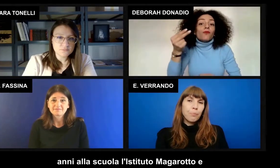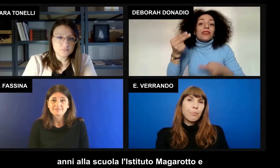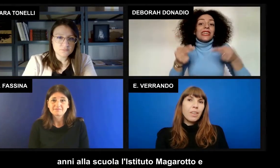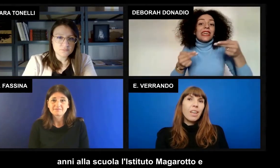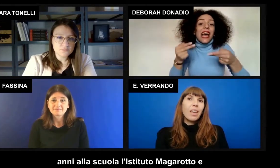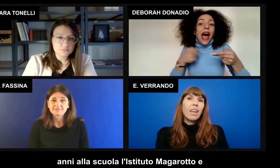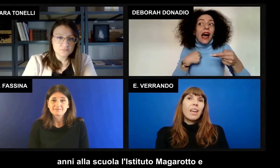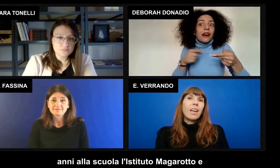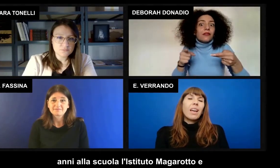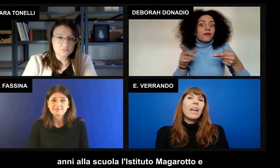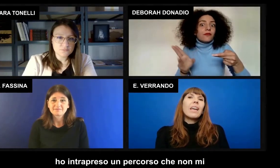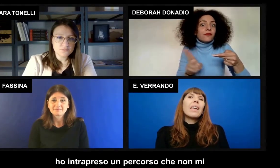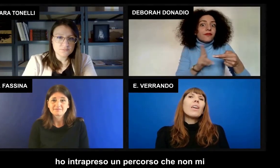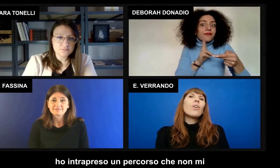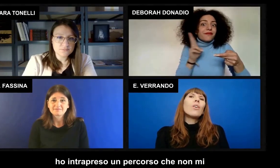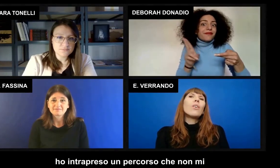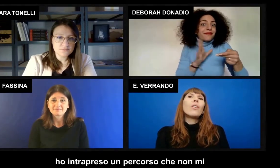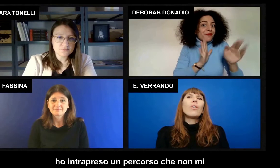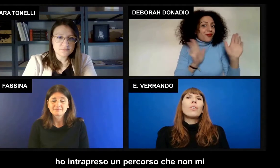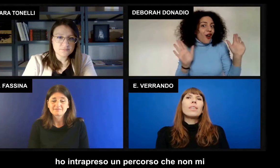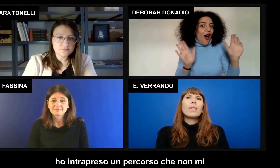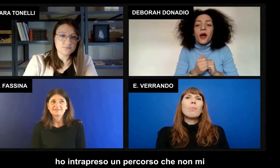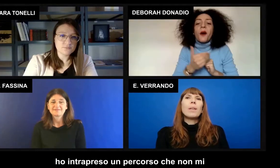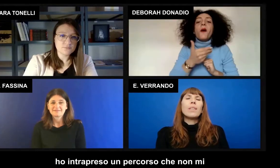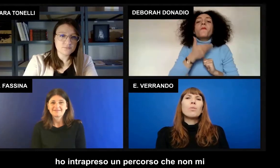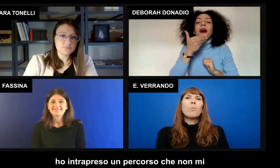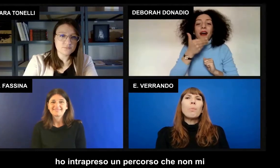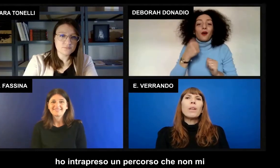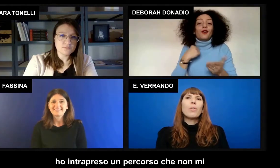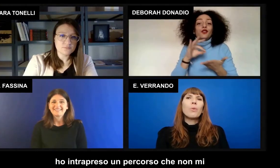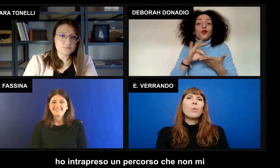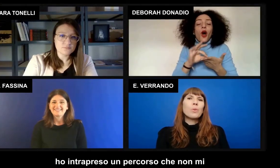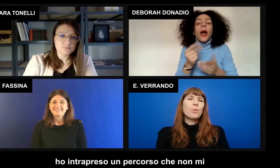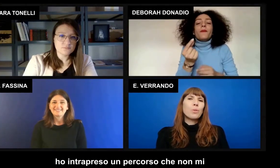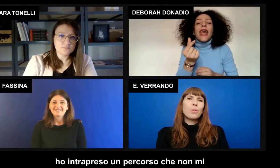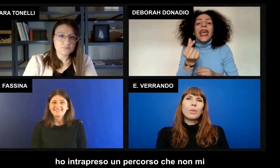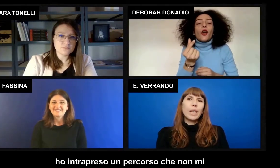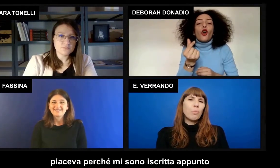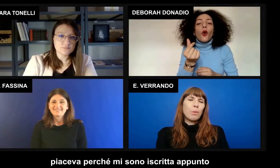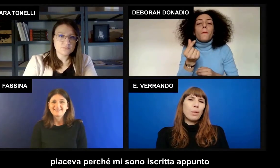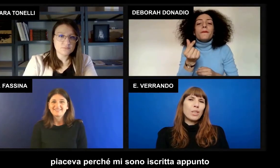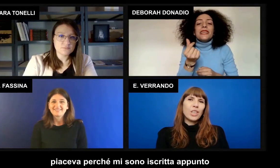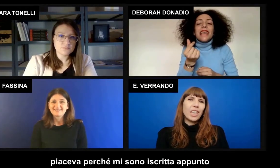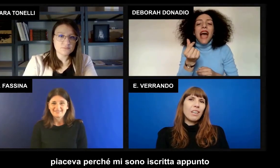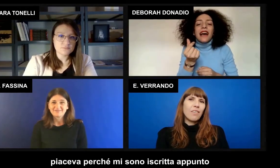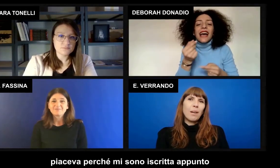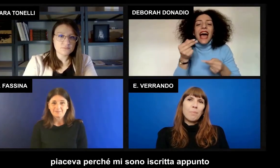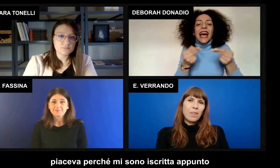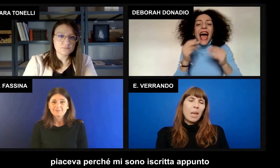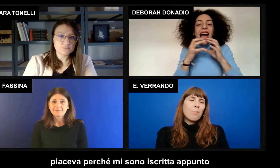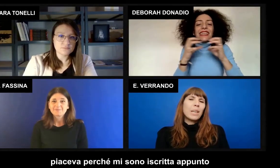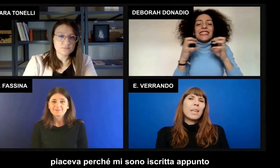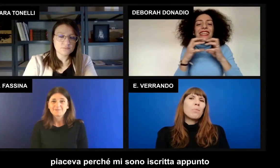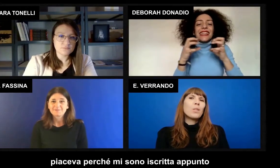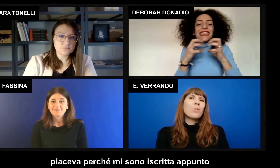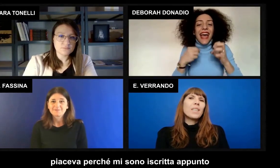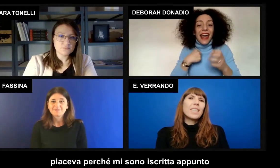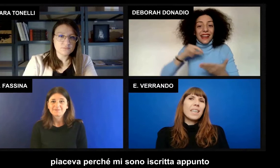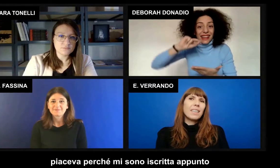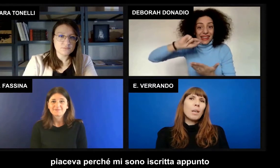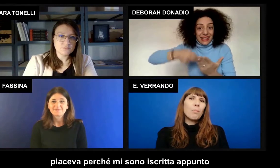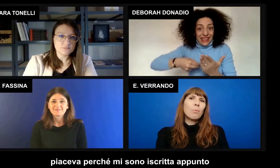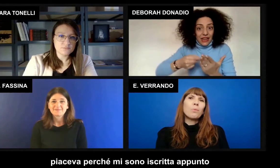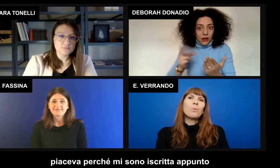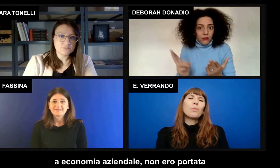e ho intrapreso un percorso che non mi piaceva perché mi sono